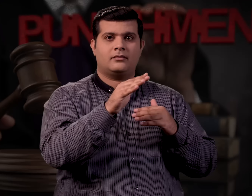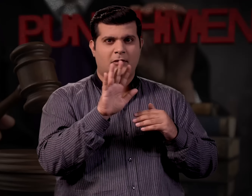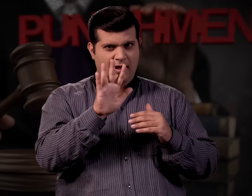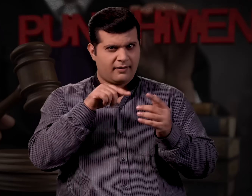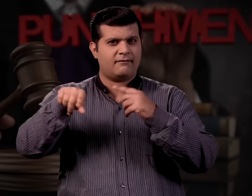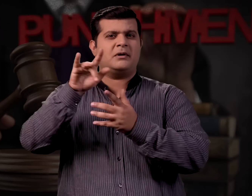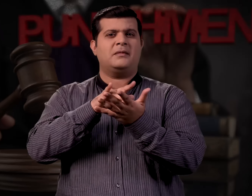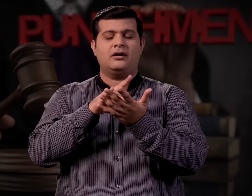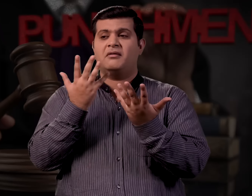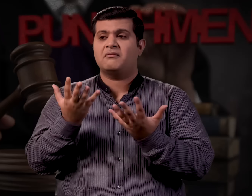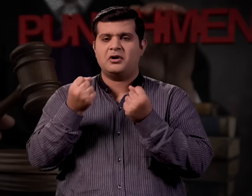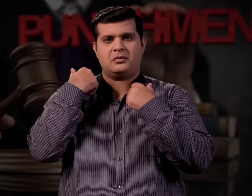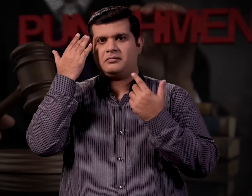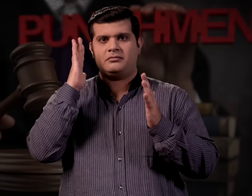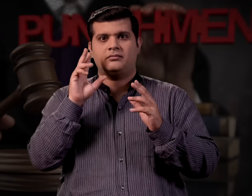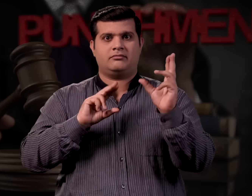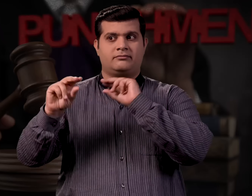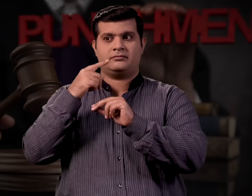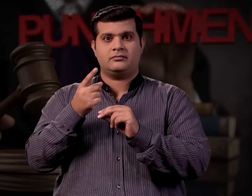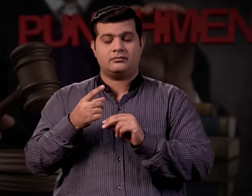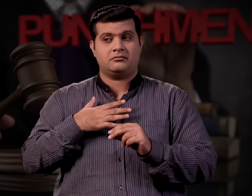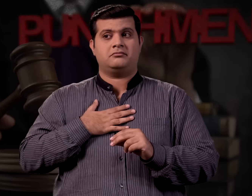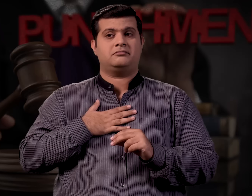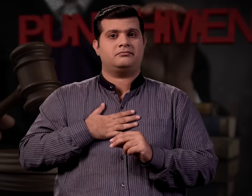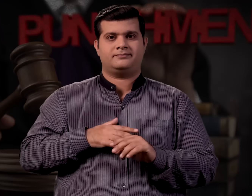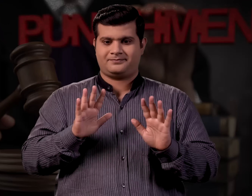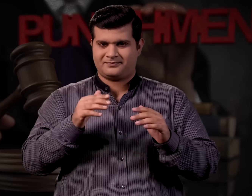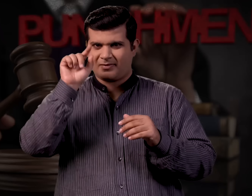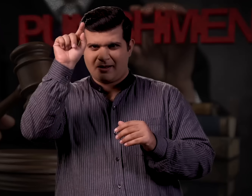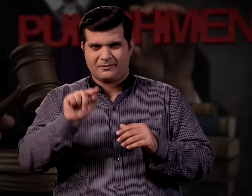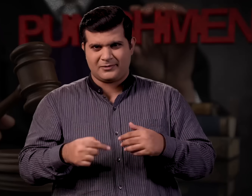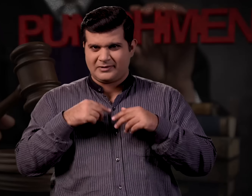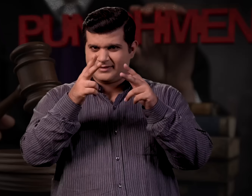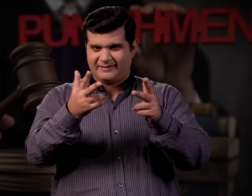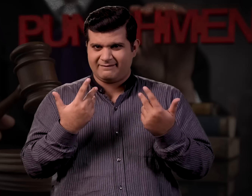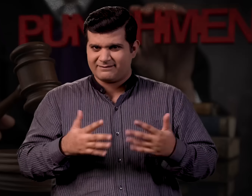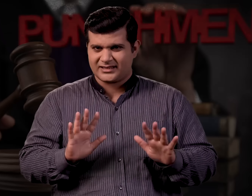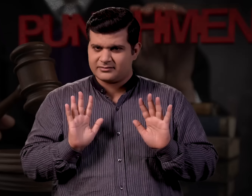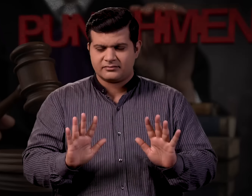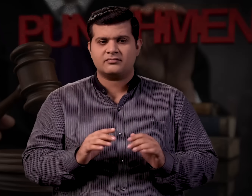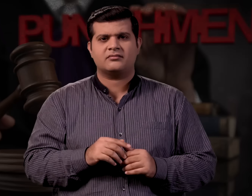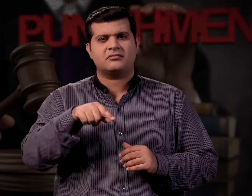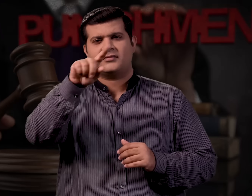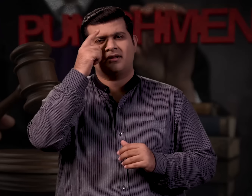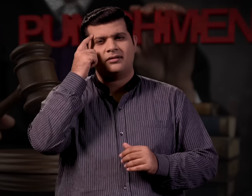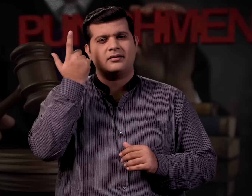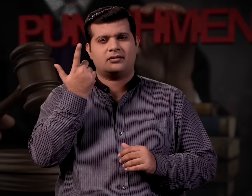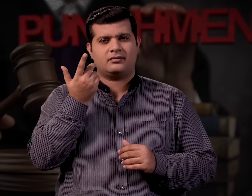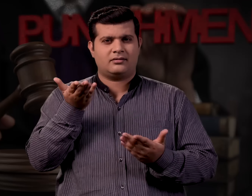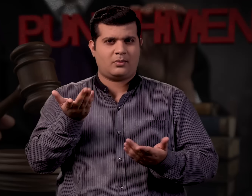जाता है यदि वह नहीं सीखता है तो उसे और अधिक कश्ट हैना पड़ता है ये जगा बलातकारियों को ऐसी सजा देती है अश्चरे जनब अब जब हमने चर्चा कर